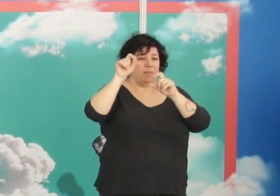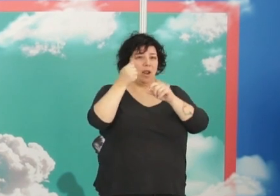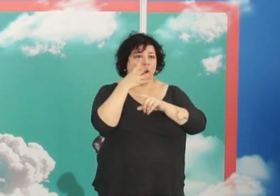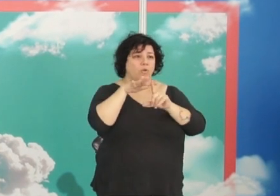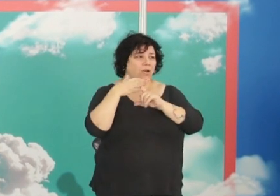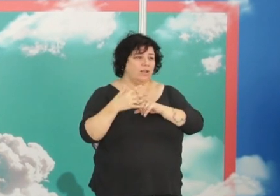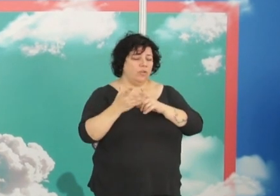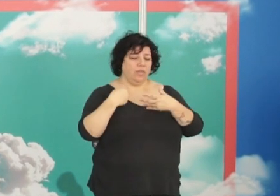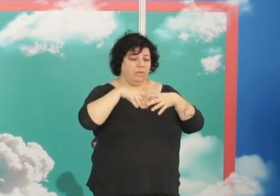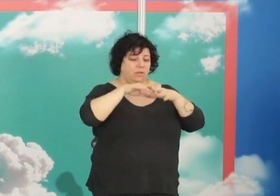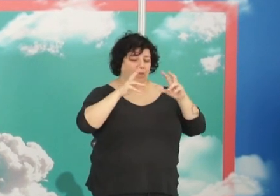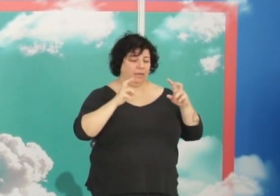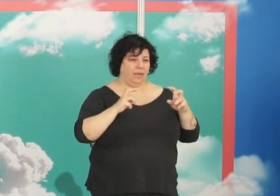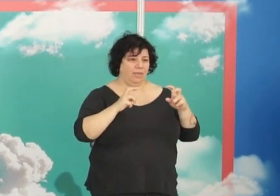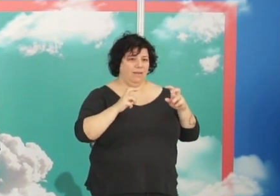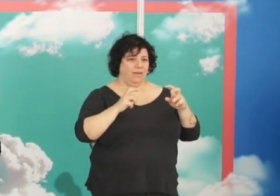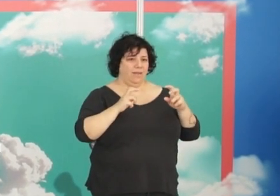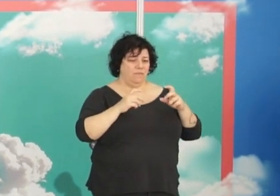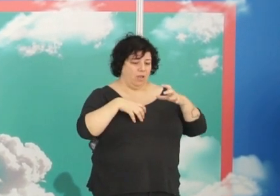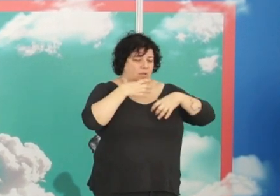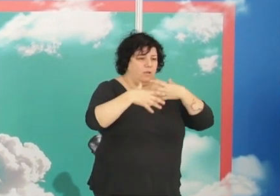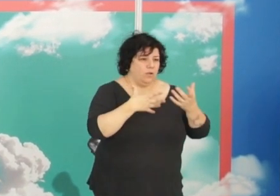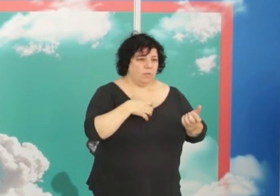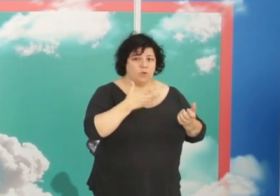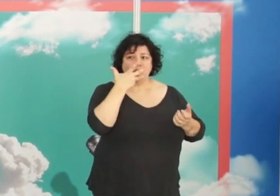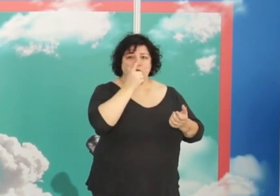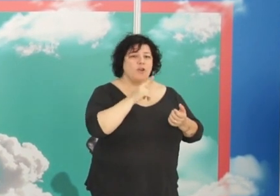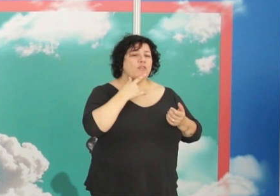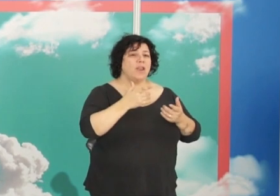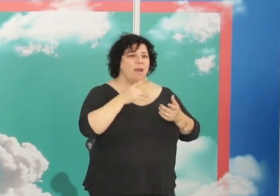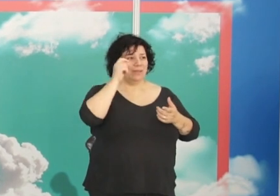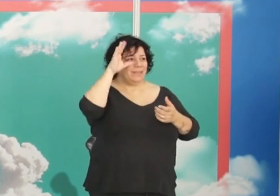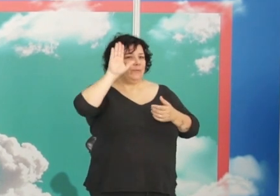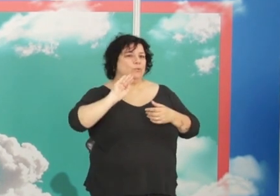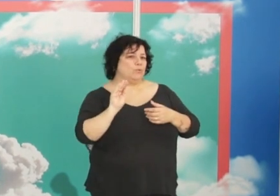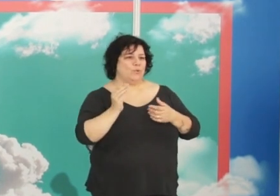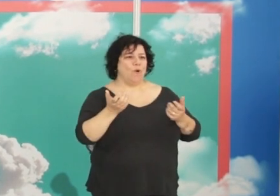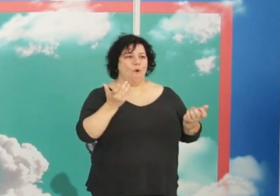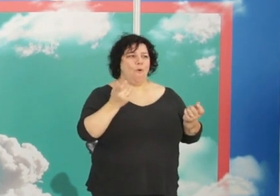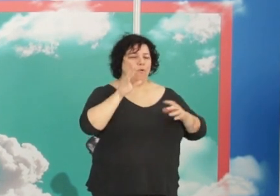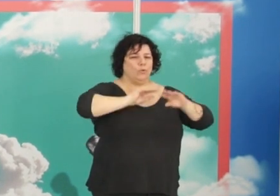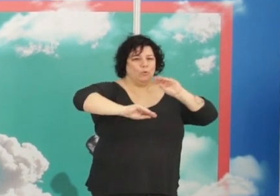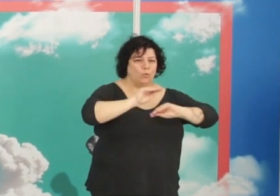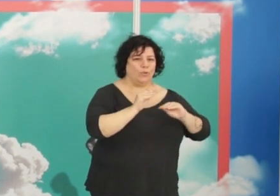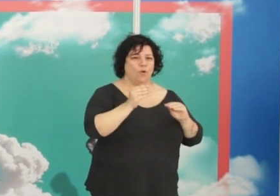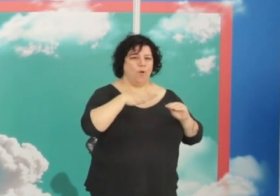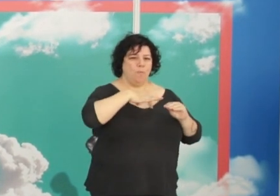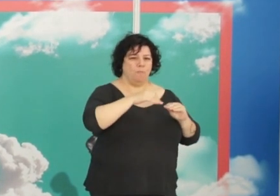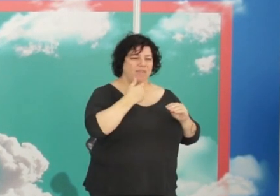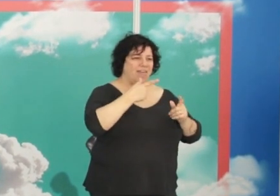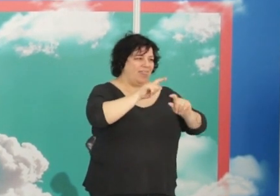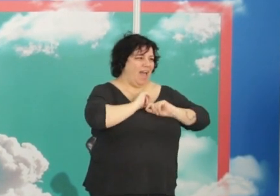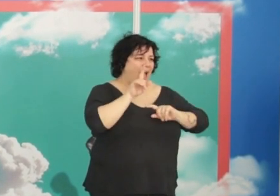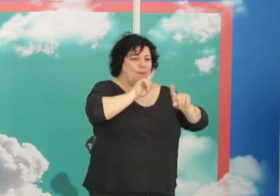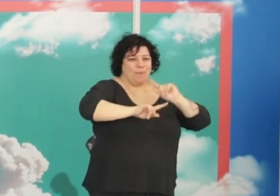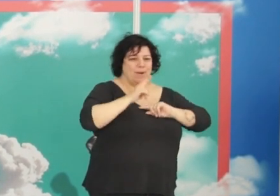casos de gente que se queda y que no llega y que nunca conoceremos cuáles fueron sus talentos o qué soluciones pudieron darnos a los